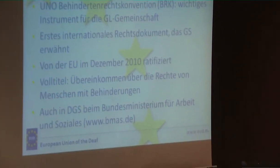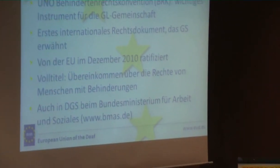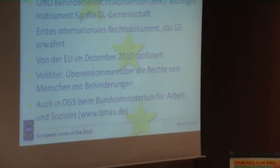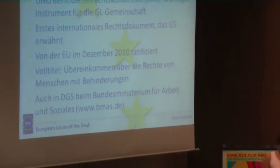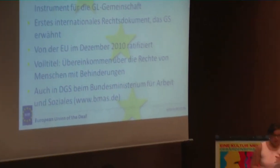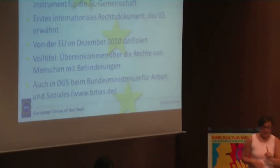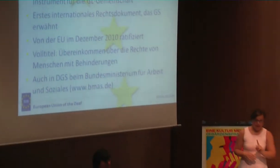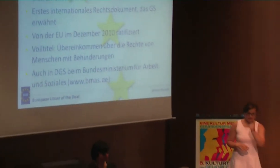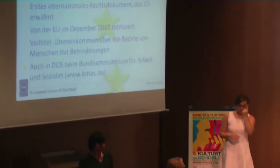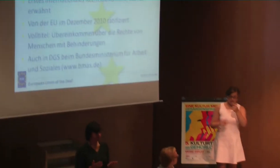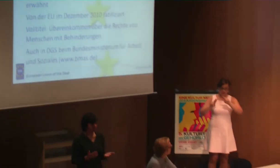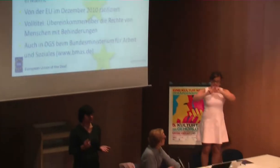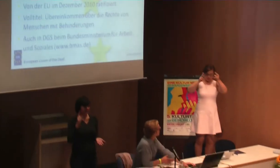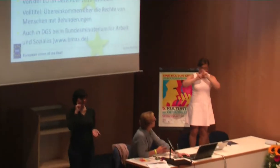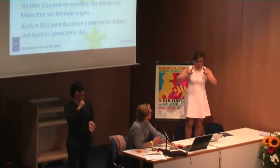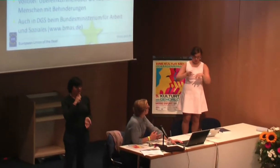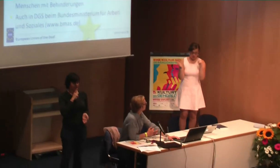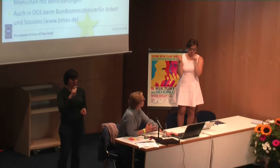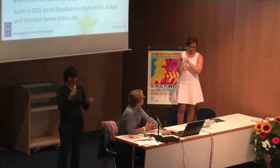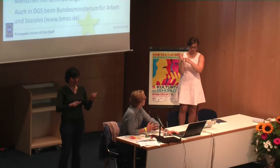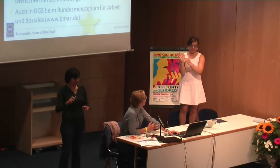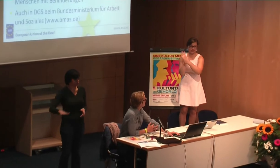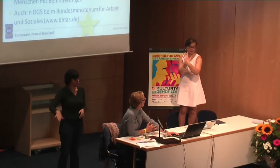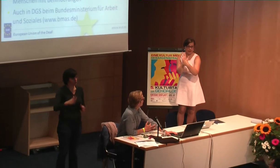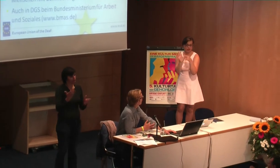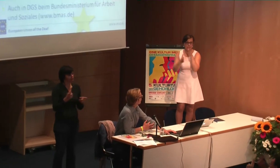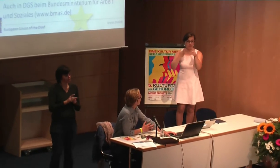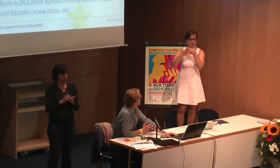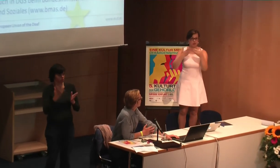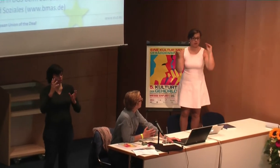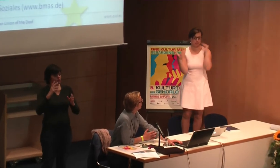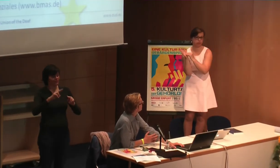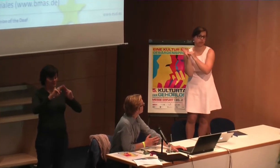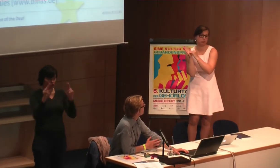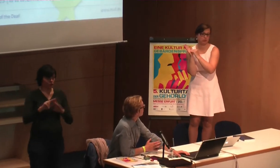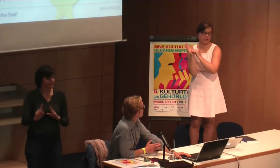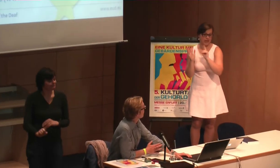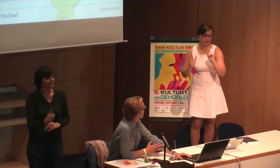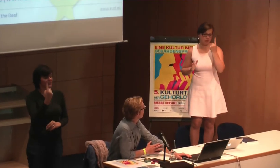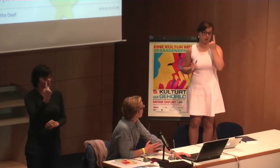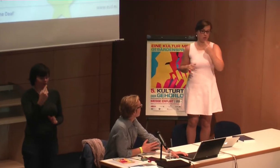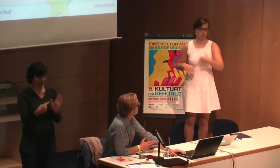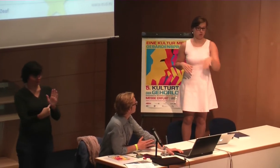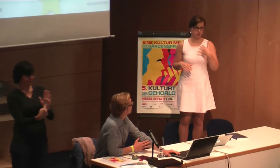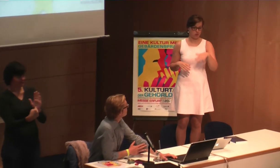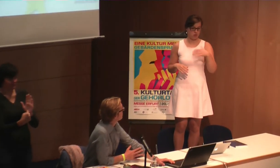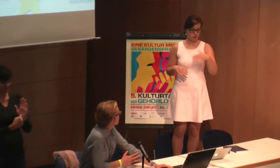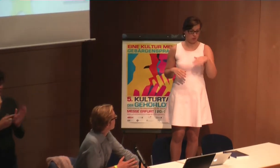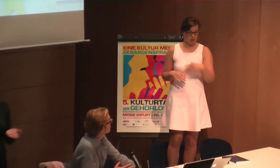Instrument für die Gehörlose-Gemeinschaft, weil das das erste Mal eine, ja, Ratifizierung auf internationaler